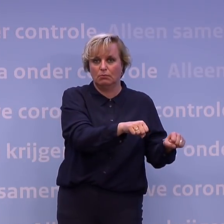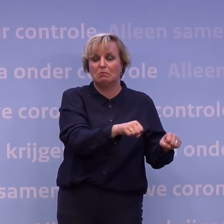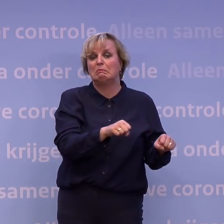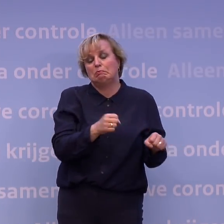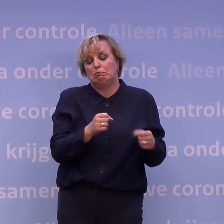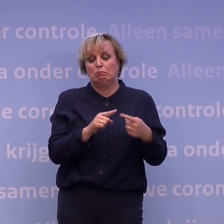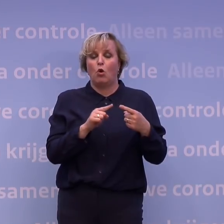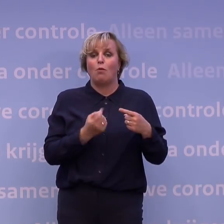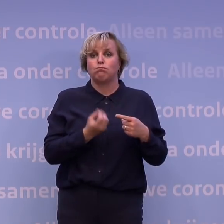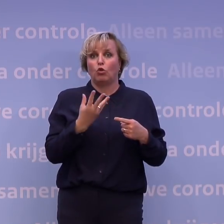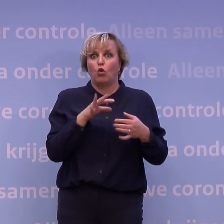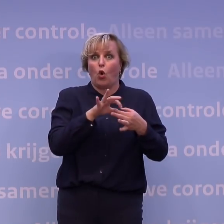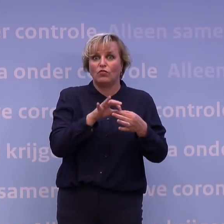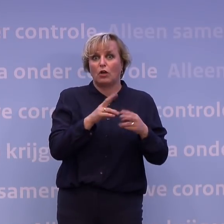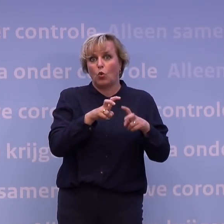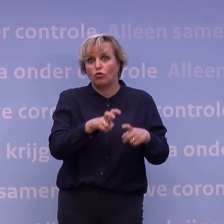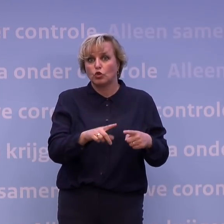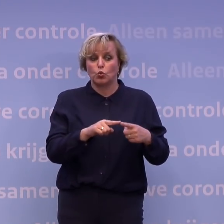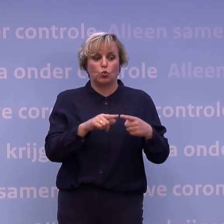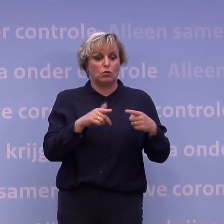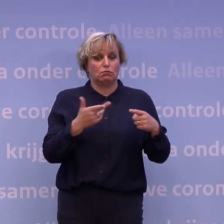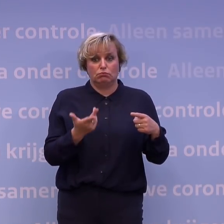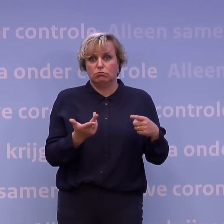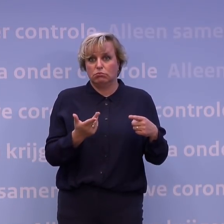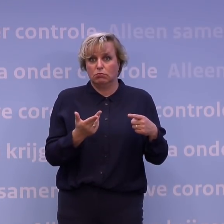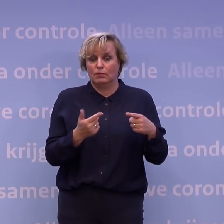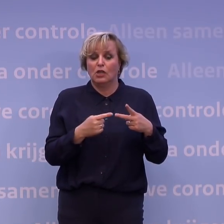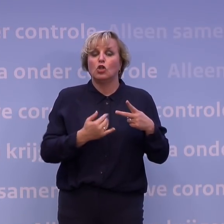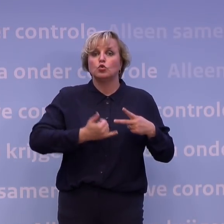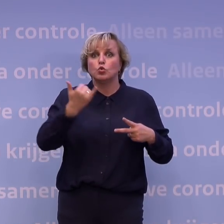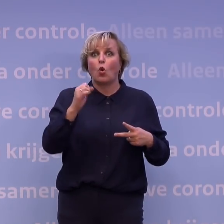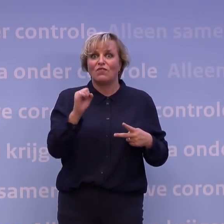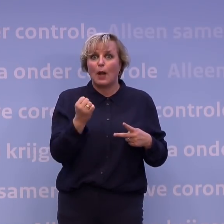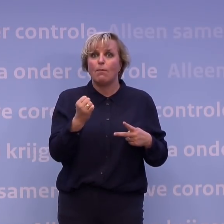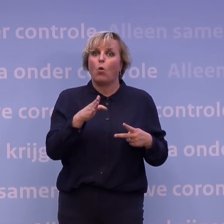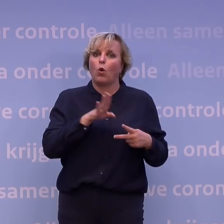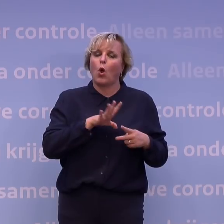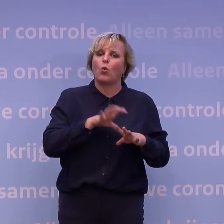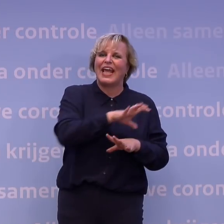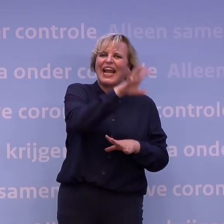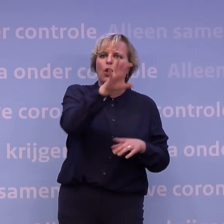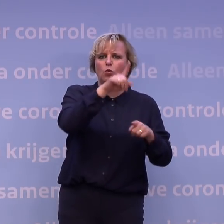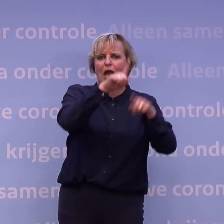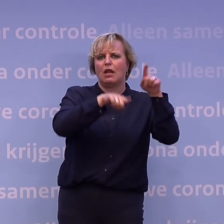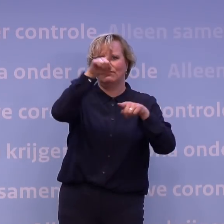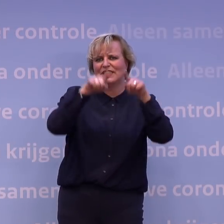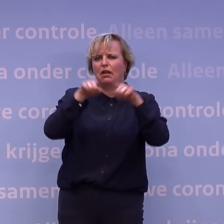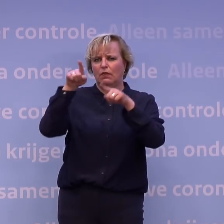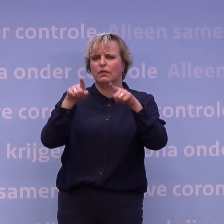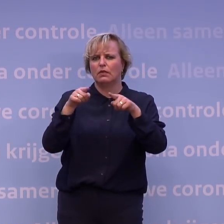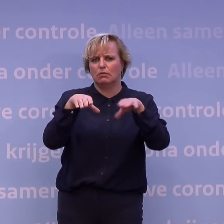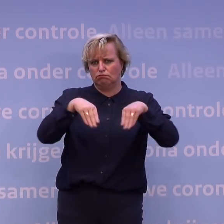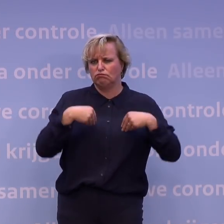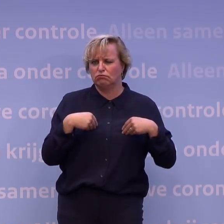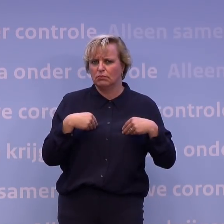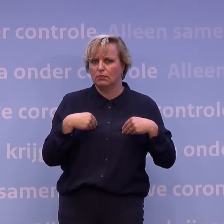contactonderzoek, het virus uitstampen waar het weer oppookt, zo veel mogelijk recht doen ook aan regionale verschillen. En dat is